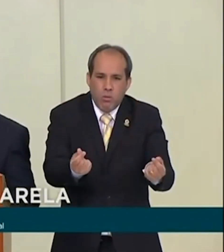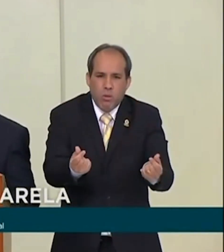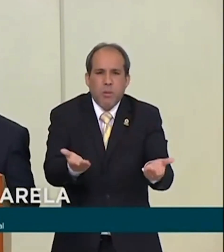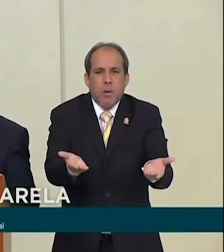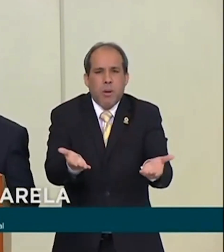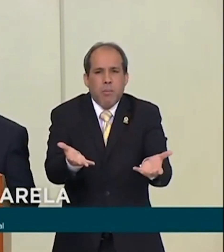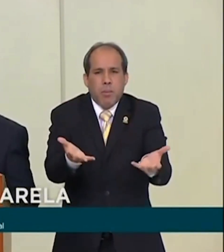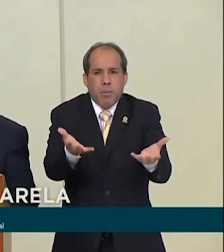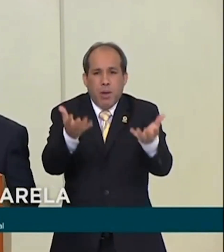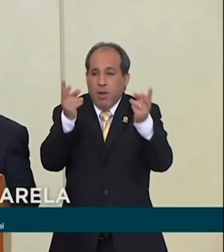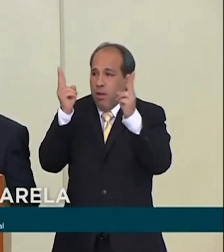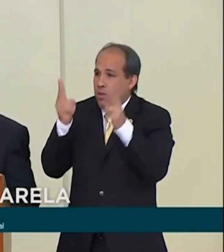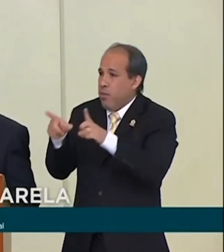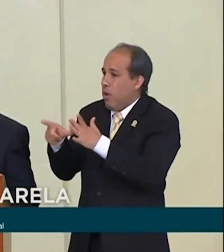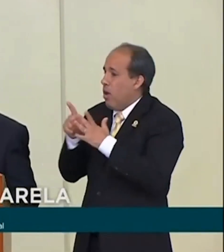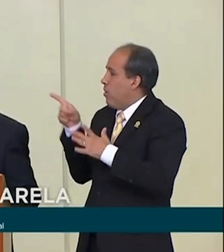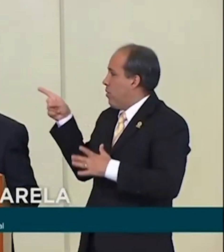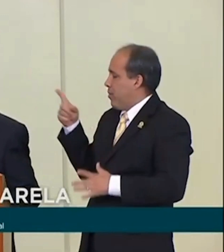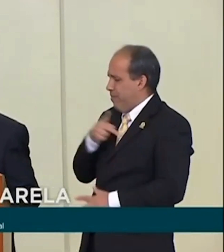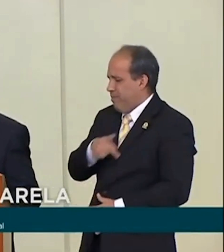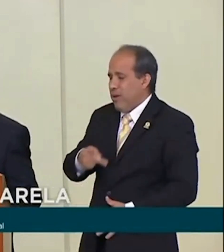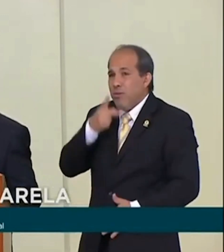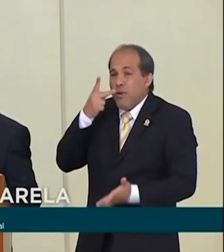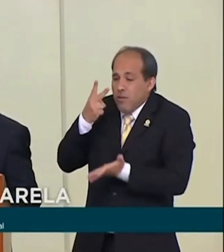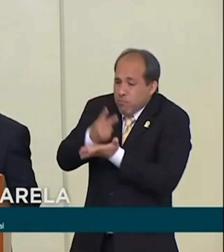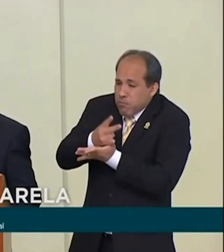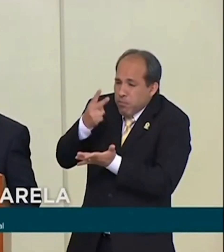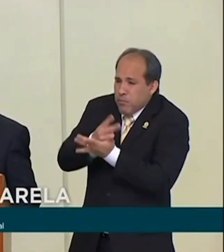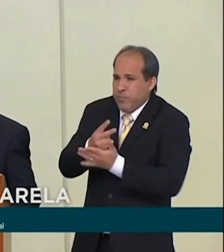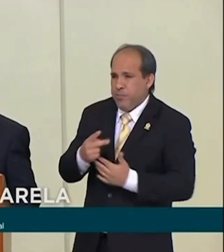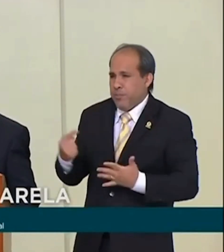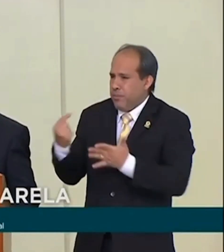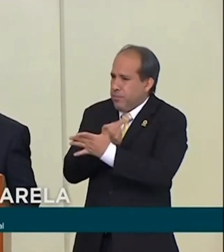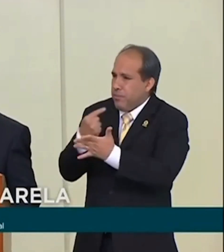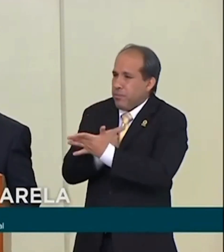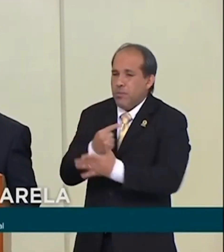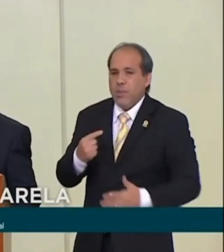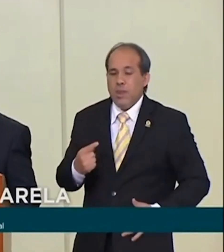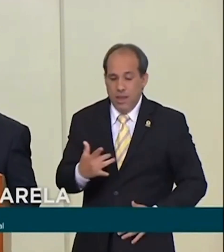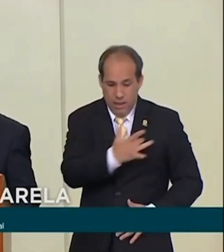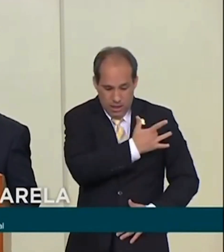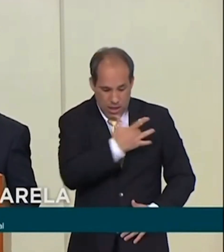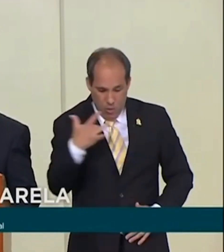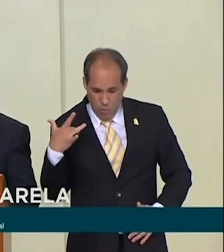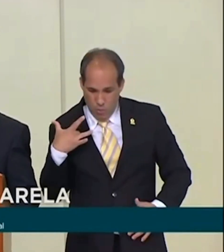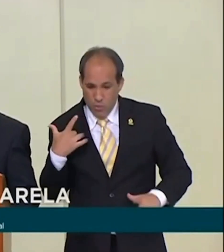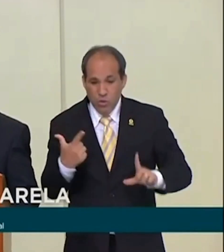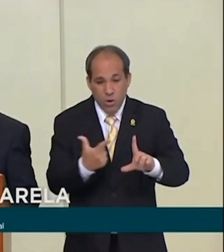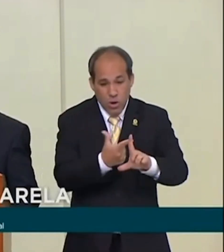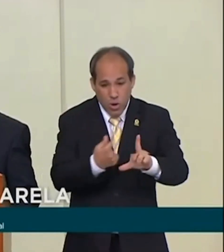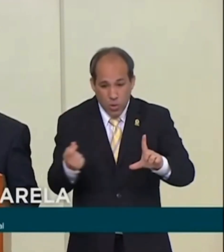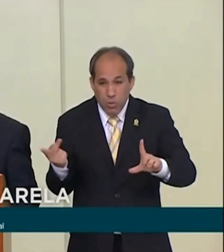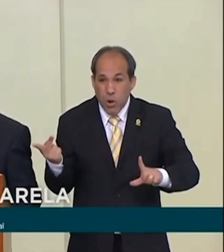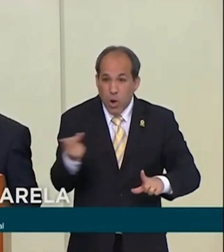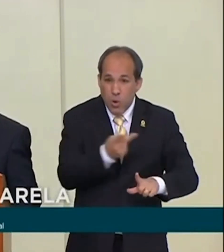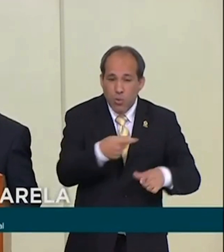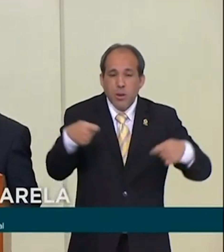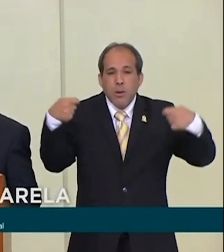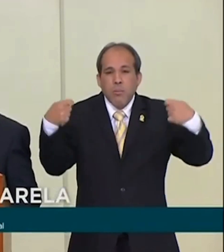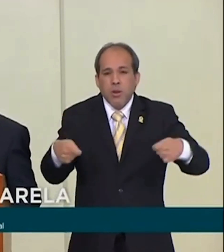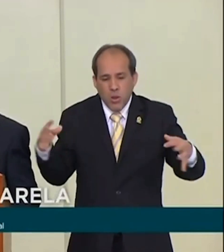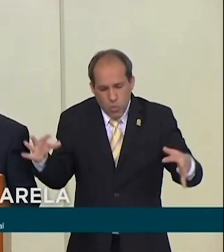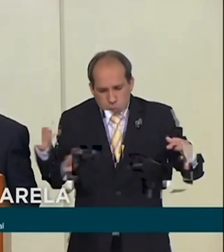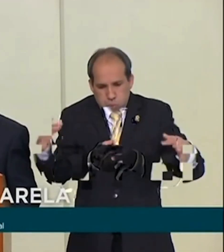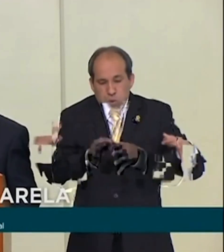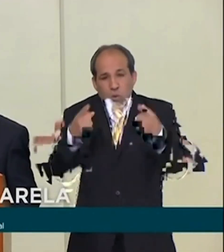consideração, o presidente disse isso com muita propriedade no início, de que a saúde e a economia necessariamente precisavam